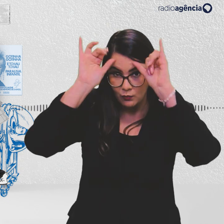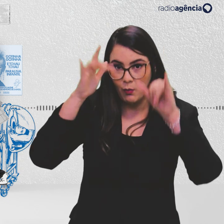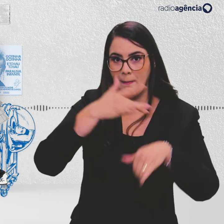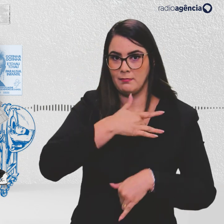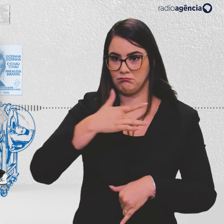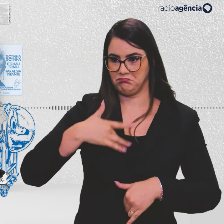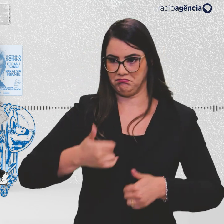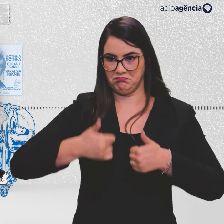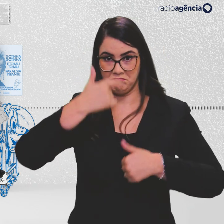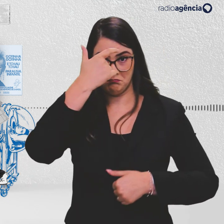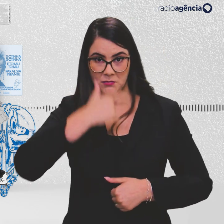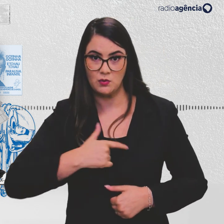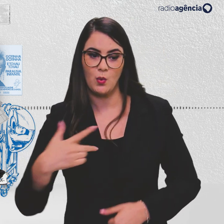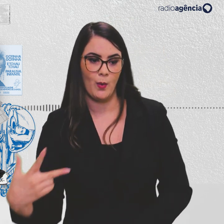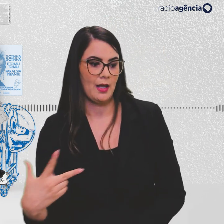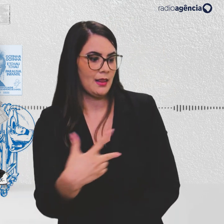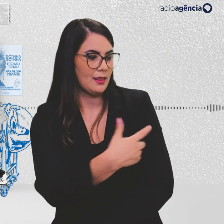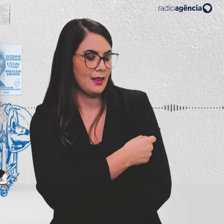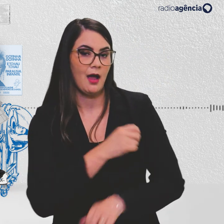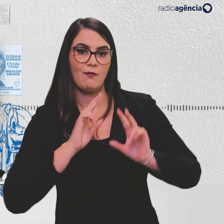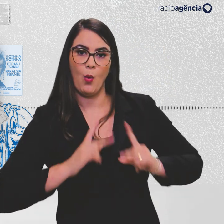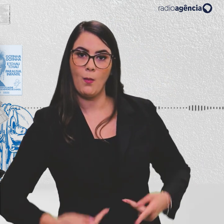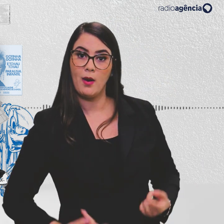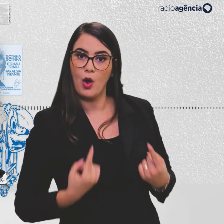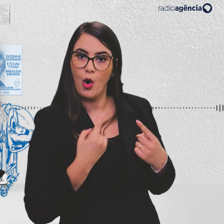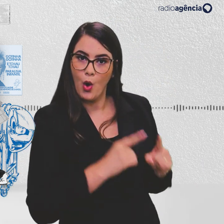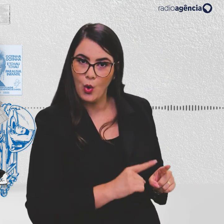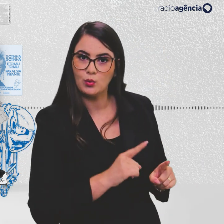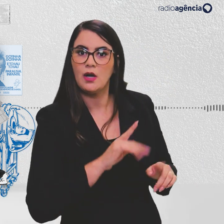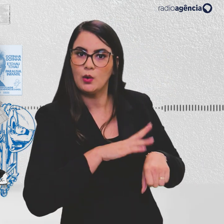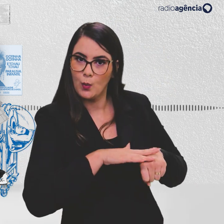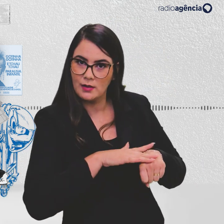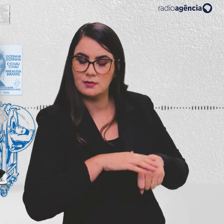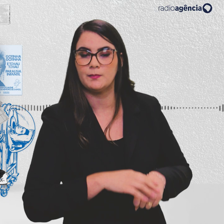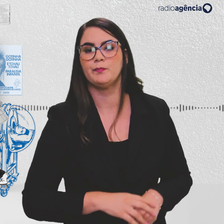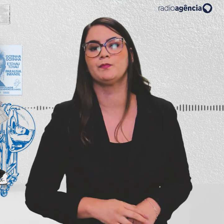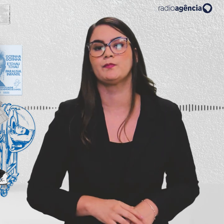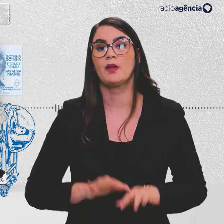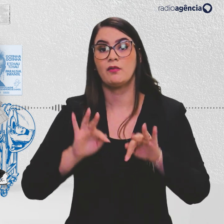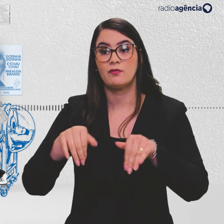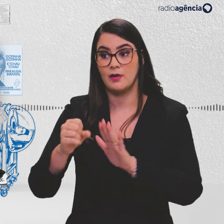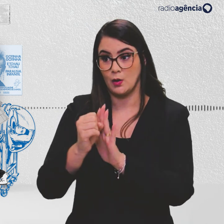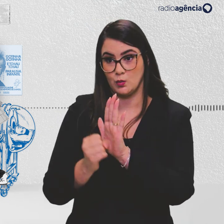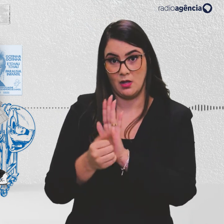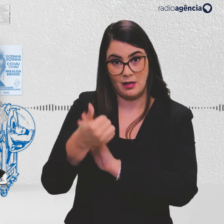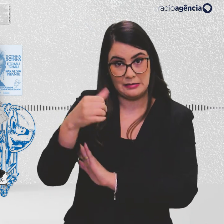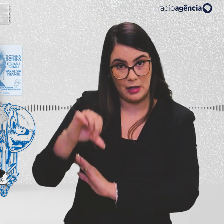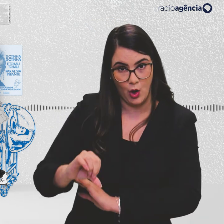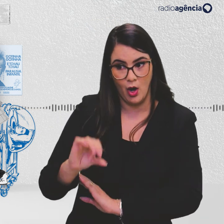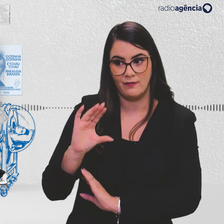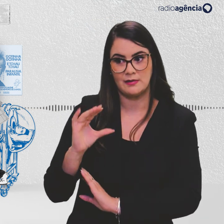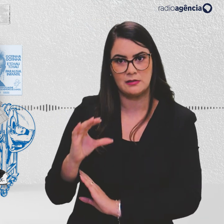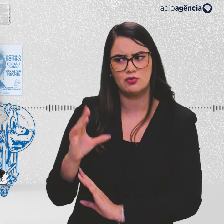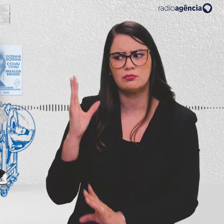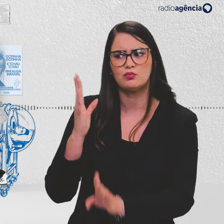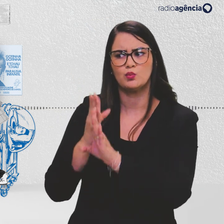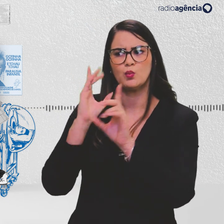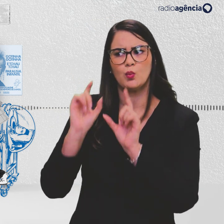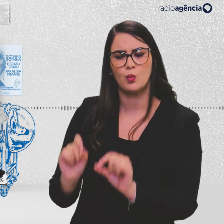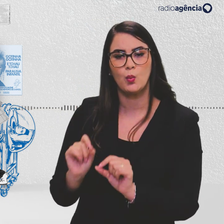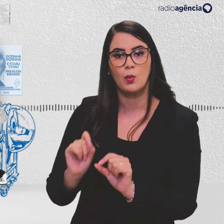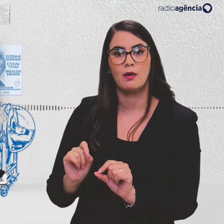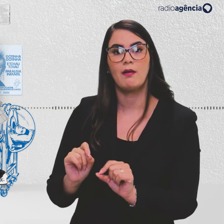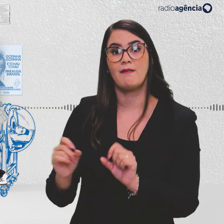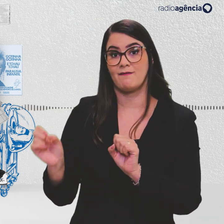saudáveis para imunizá-las contra a forma humana da doença. No final do século XIX, os cientistas descobriram que a